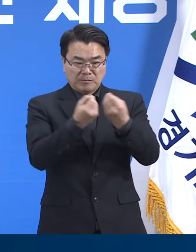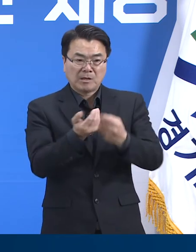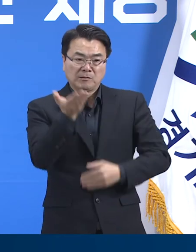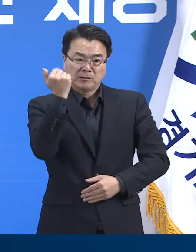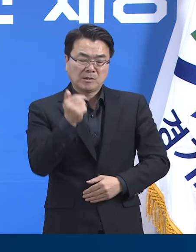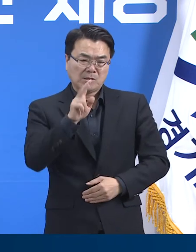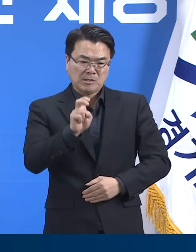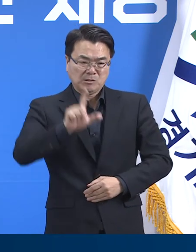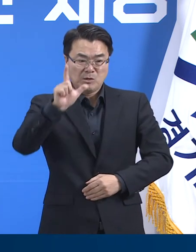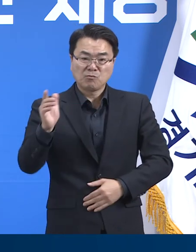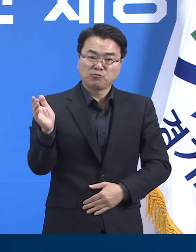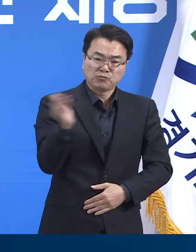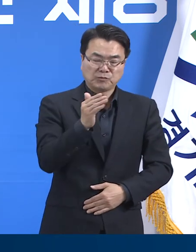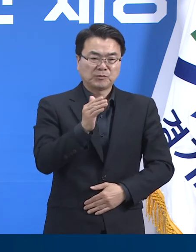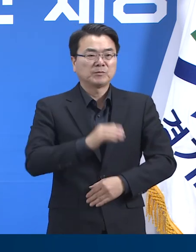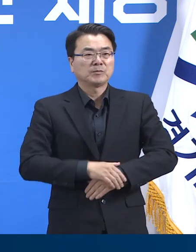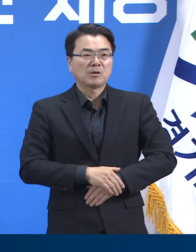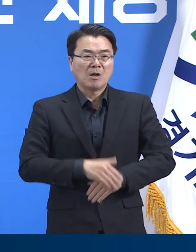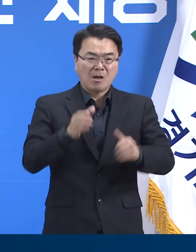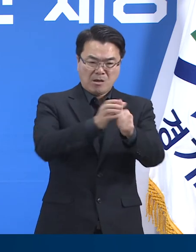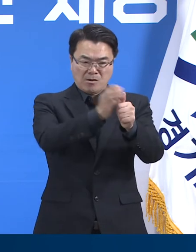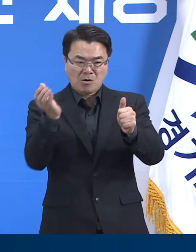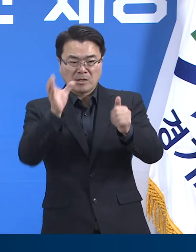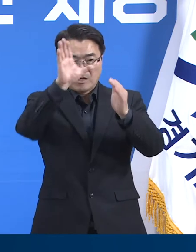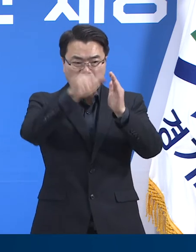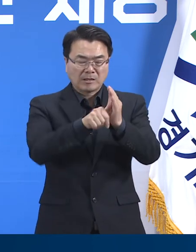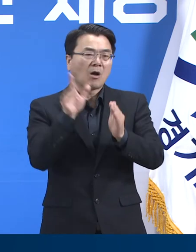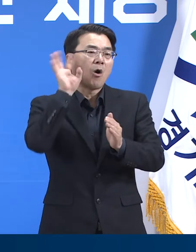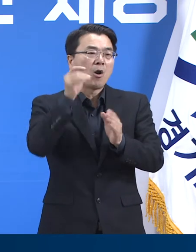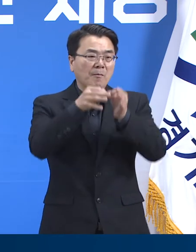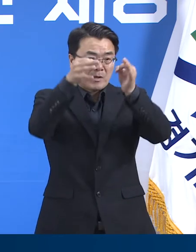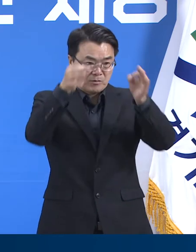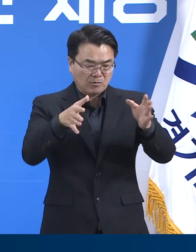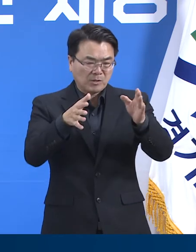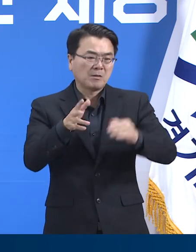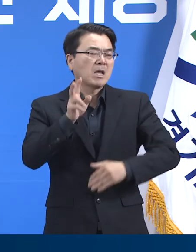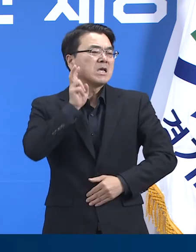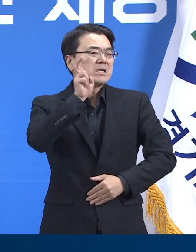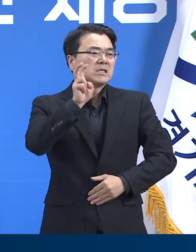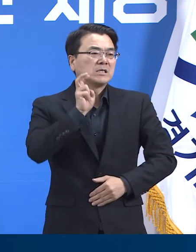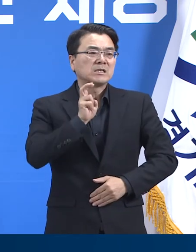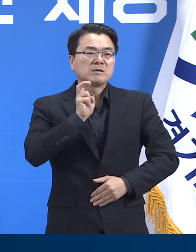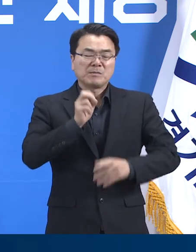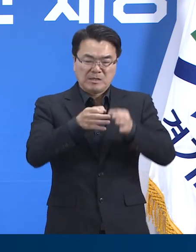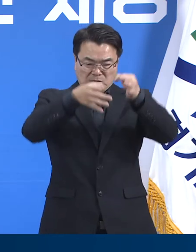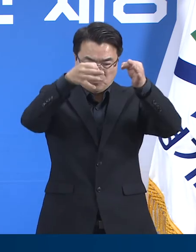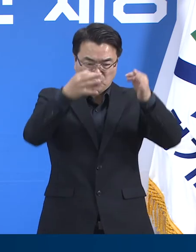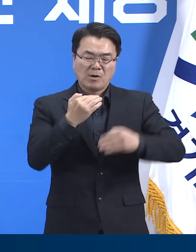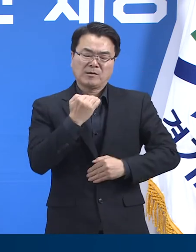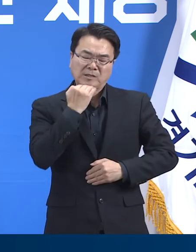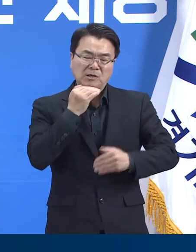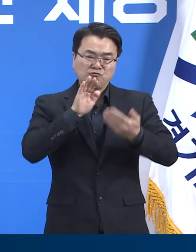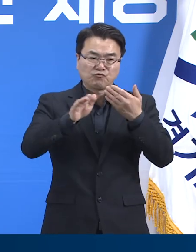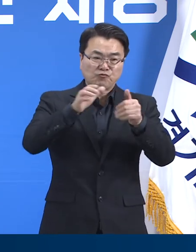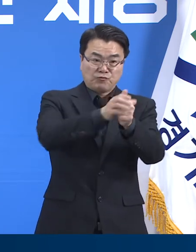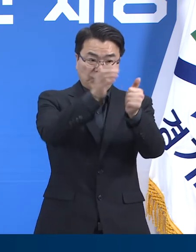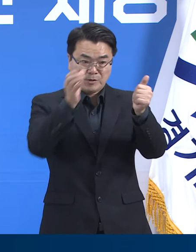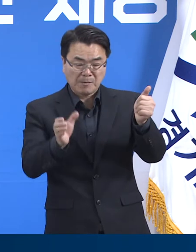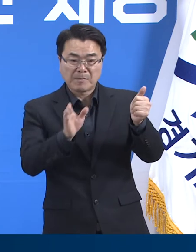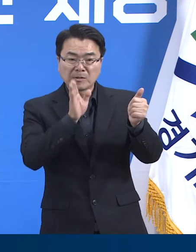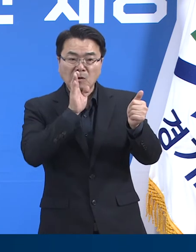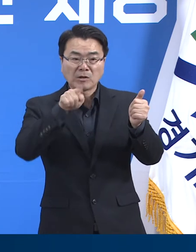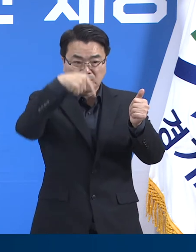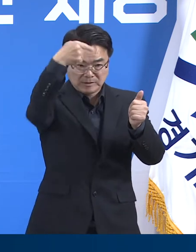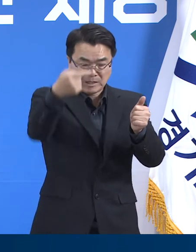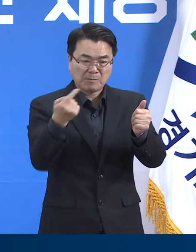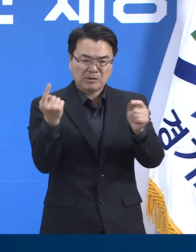위중증 환자의 격리 해제 기준은 정상 발생 후 최대 20일로 변경되고 격리 해제 후 비용은